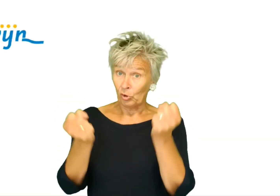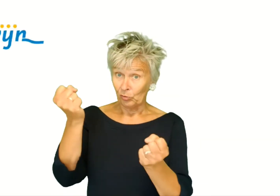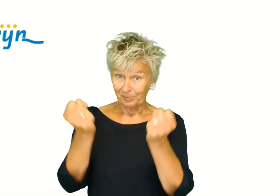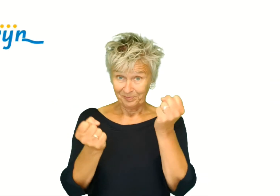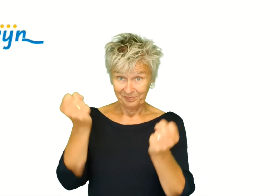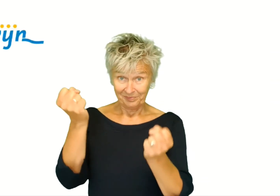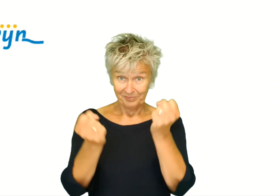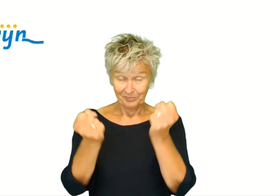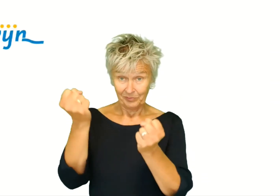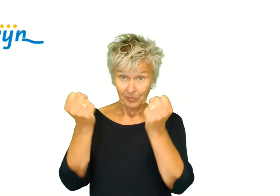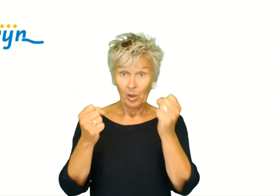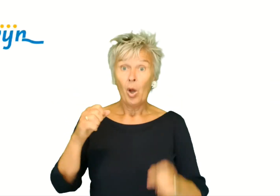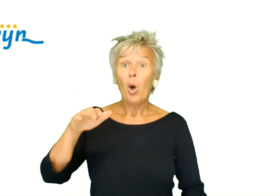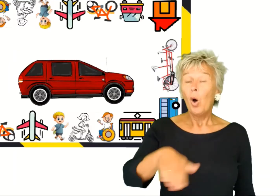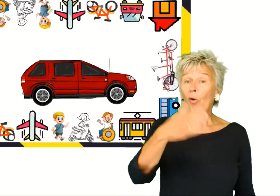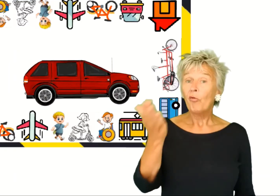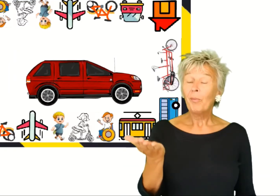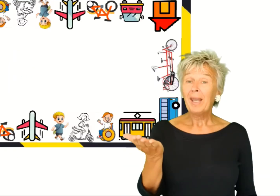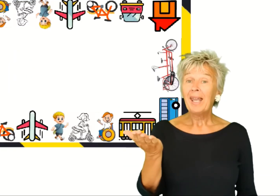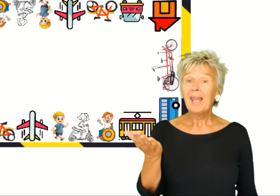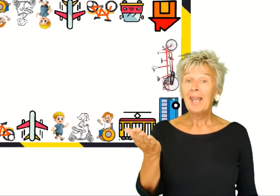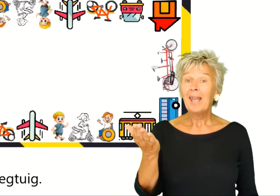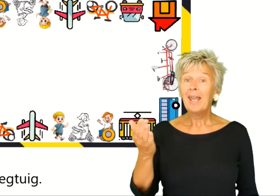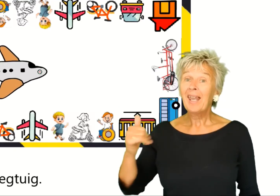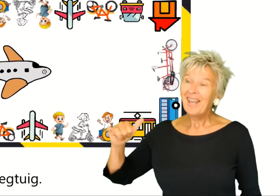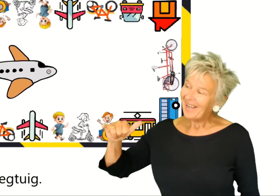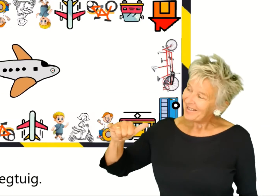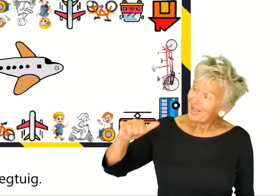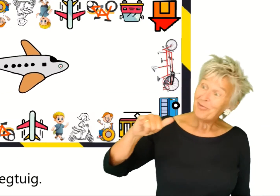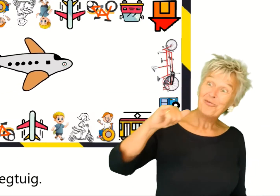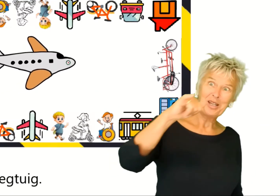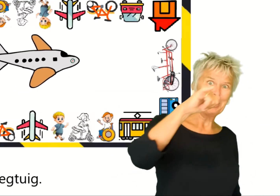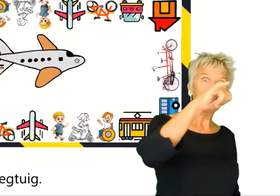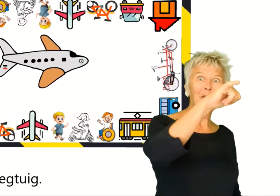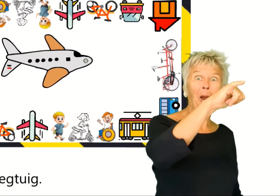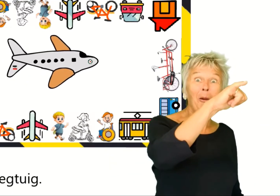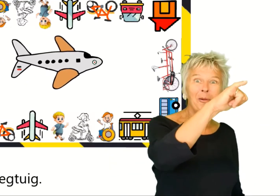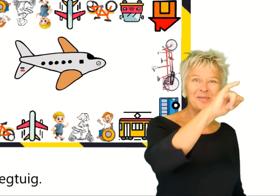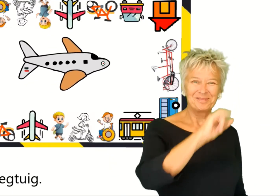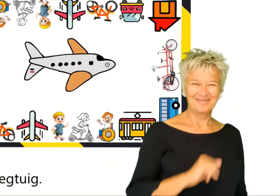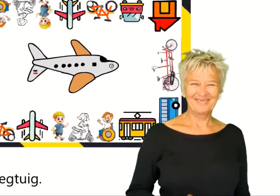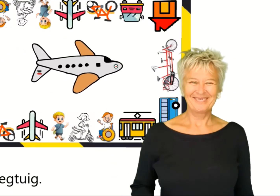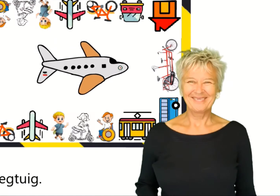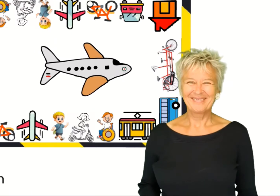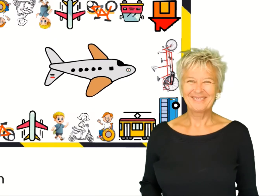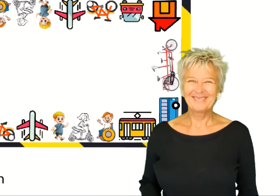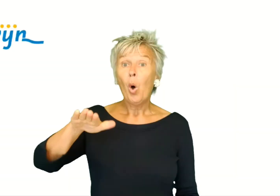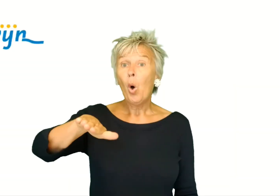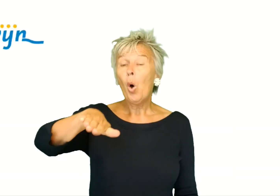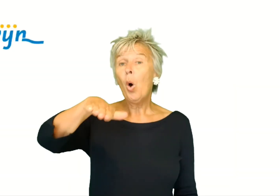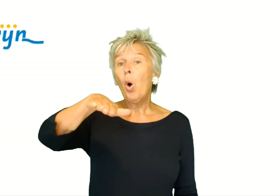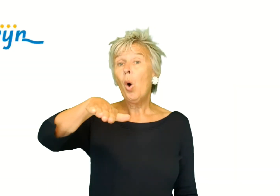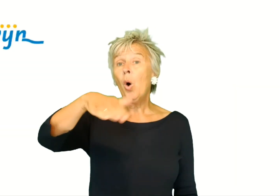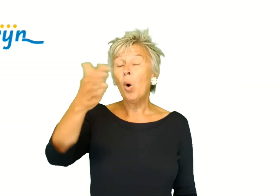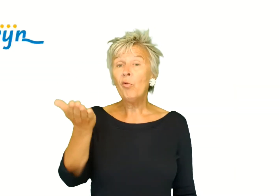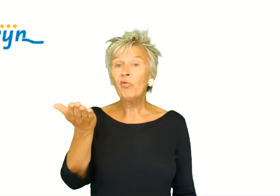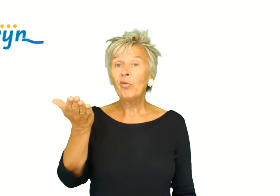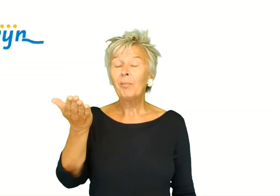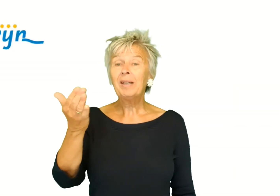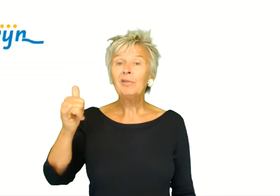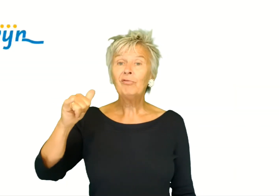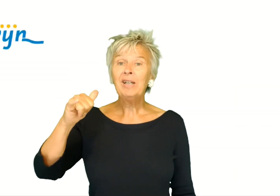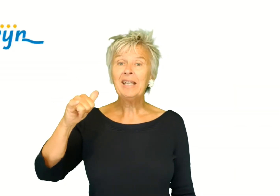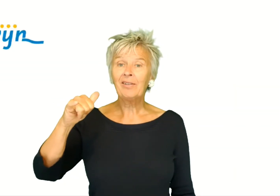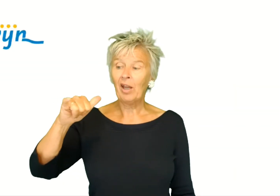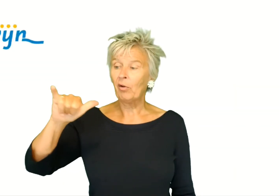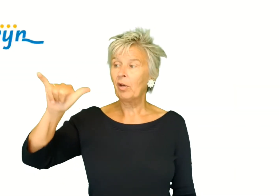Met de auto. Of met het vliegtuig. Of